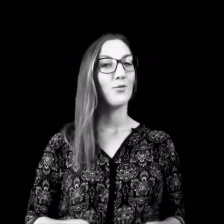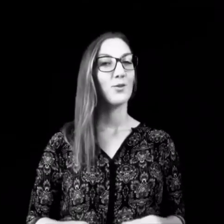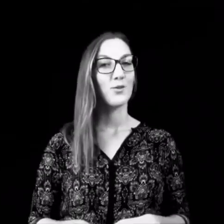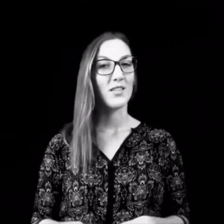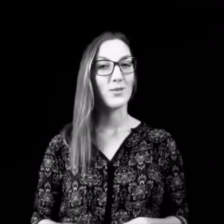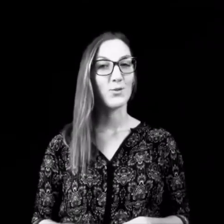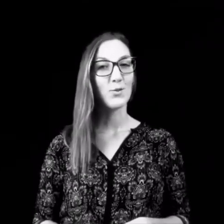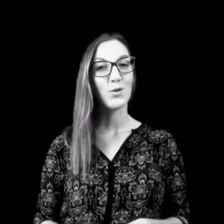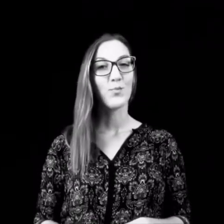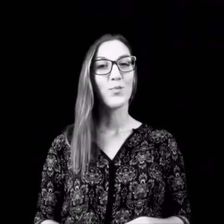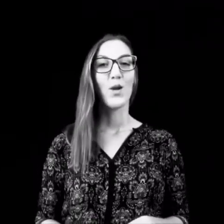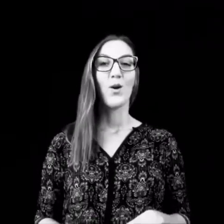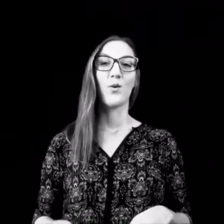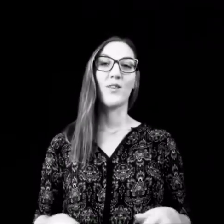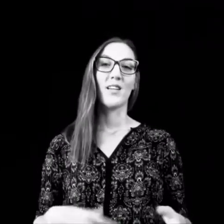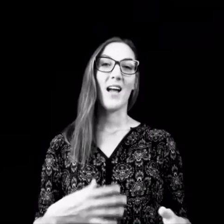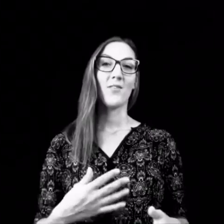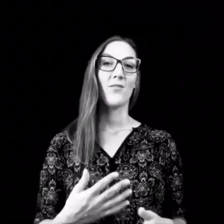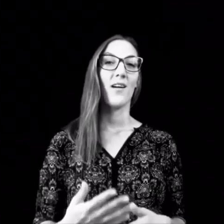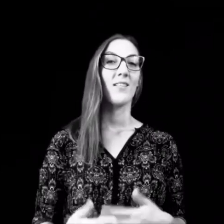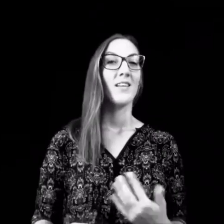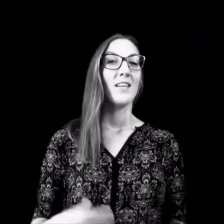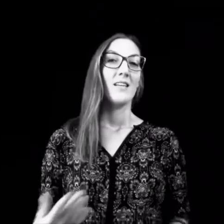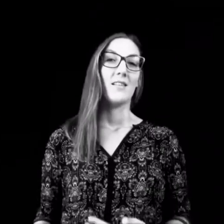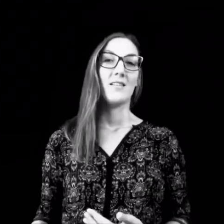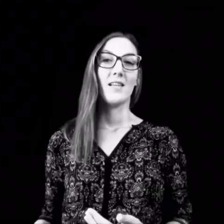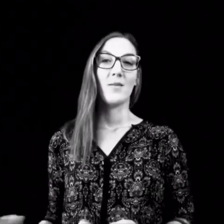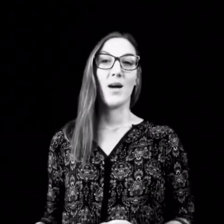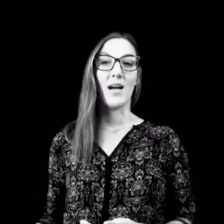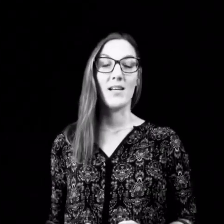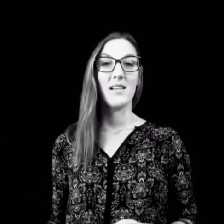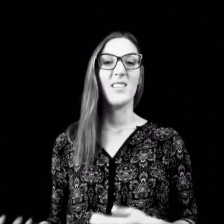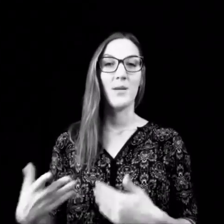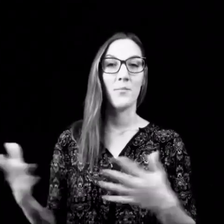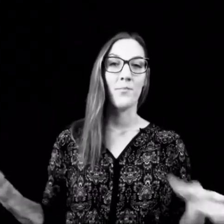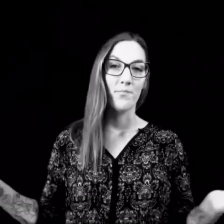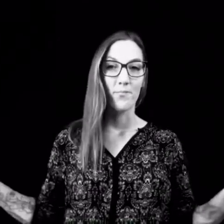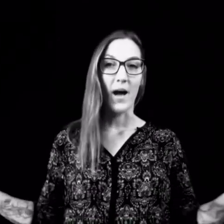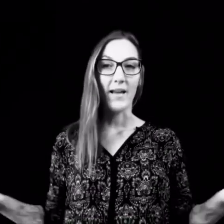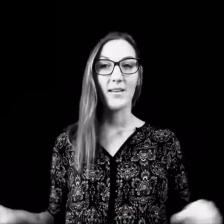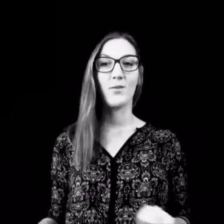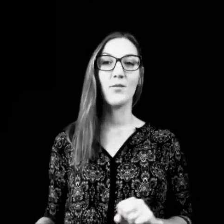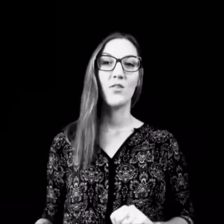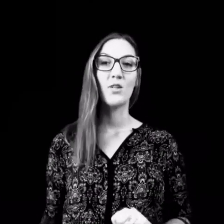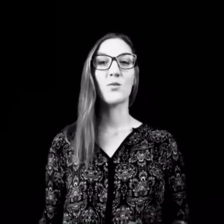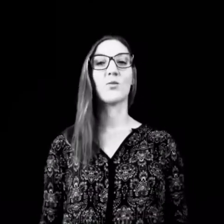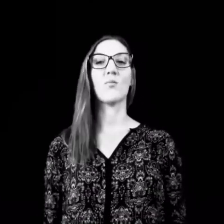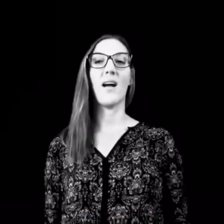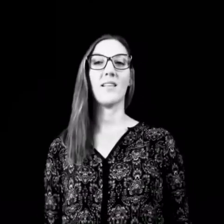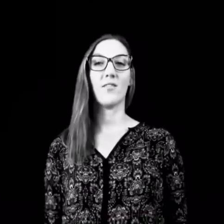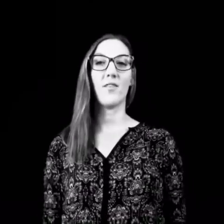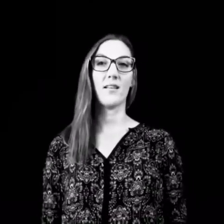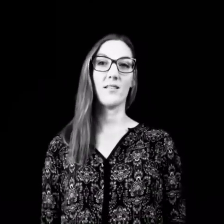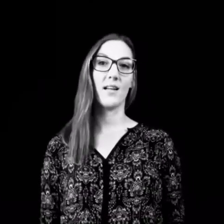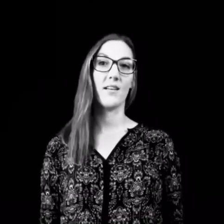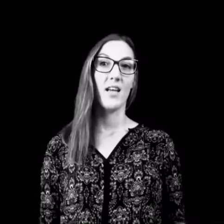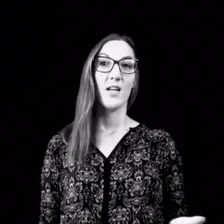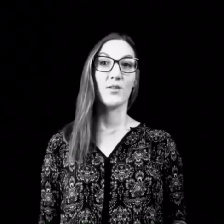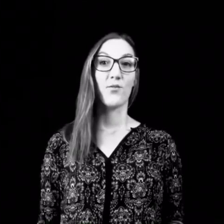funktioniert das gut. Und wenn ich anfange, Dinge parallel nebenbei irgendwie so zu machen, dann fängt es an zu